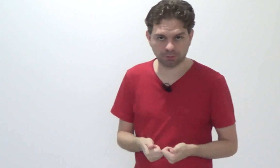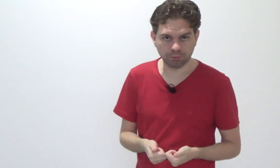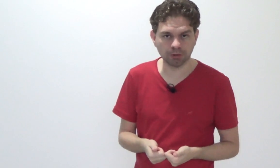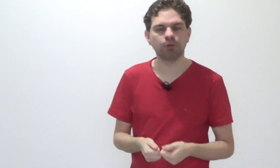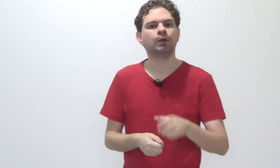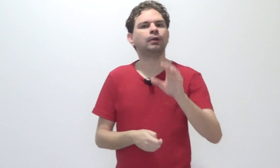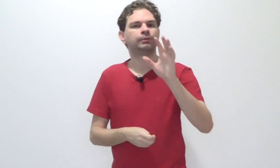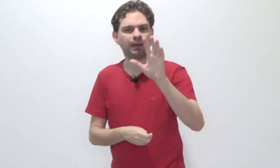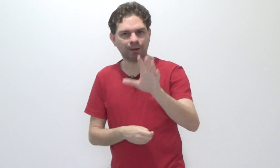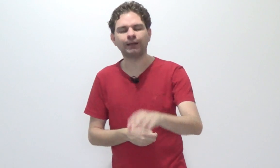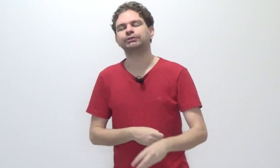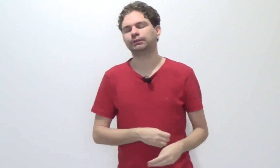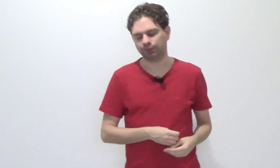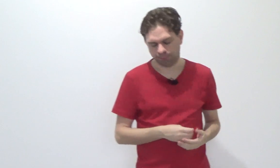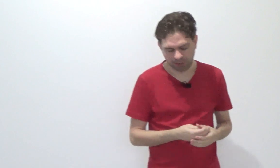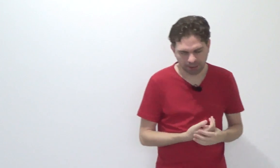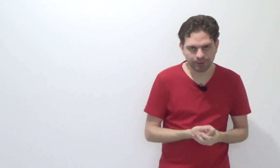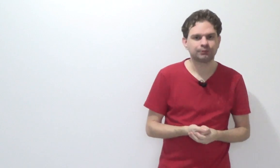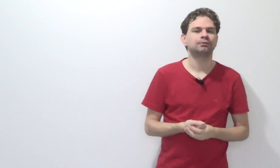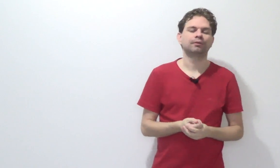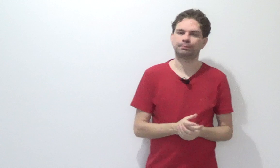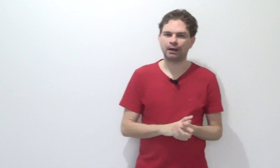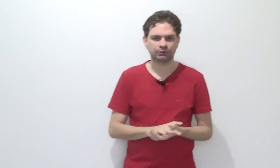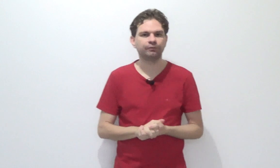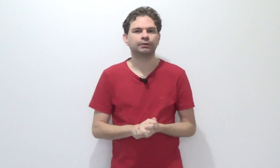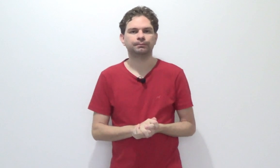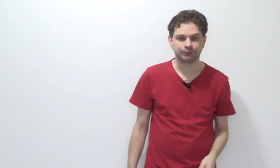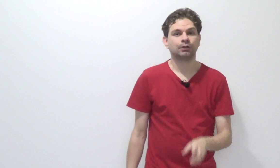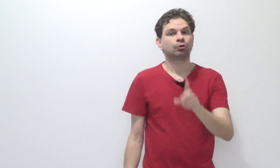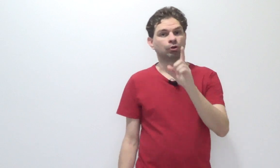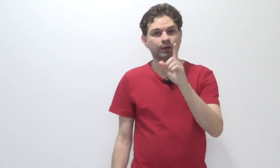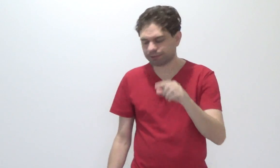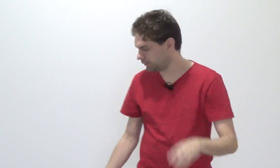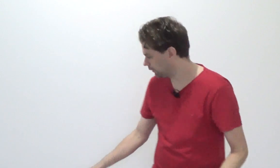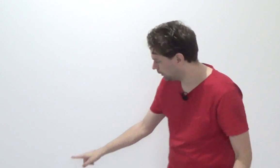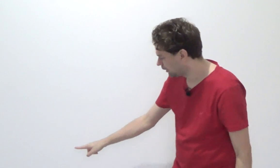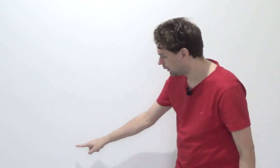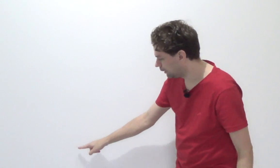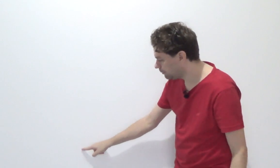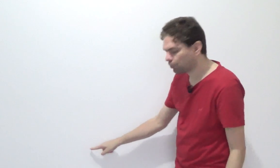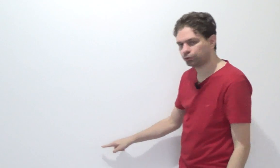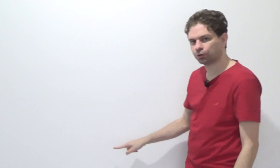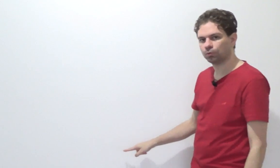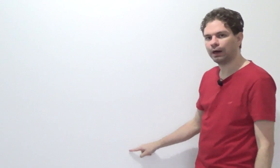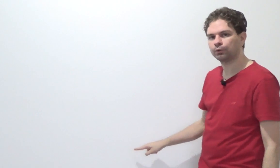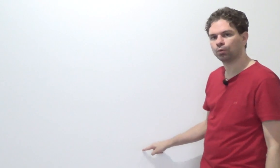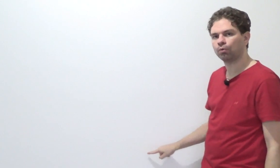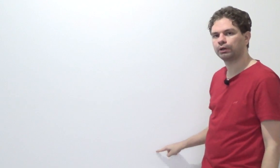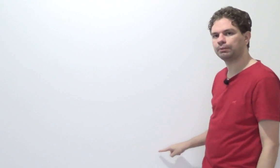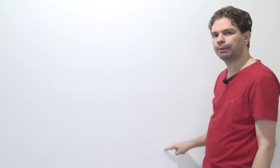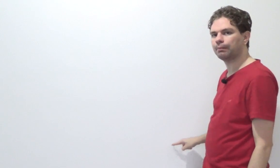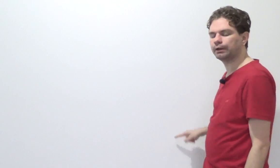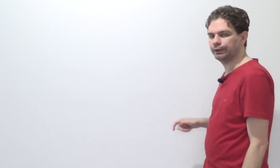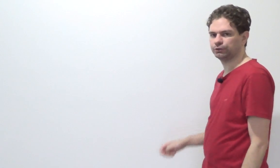tranquilo? Tem mais? Tem mais. Faz parte da vida. Coloca assim, crime continuado ou crime permanente.